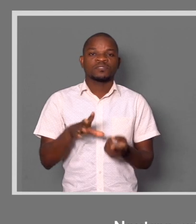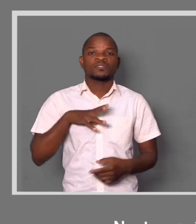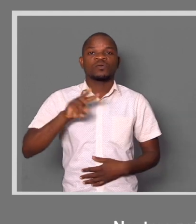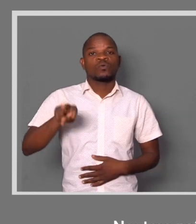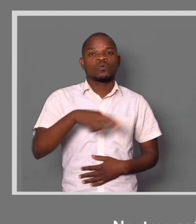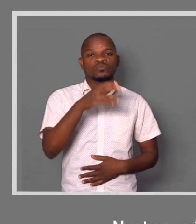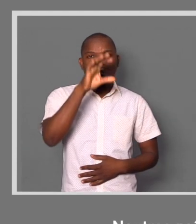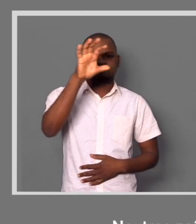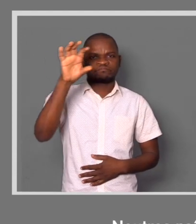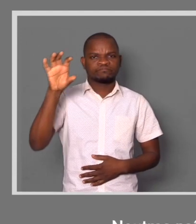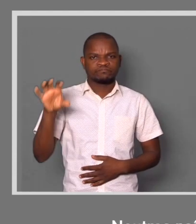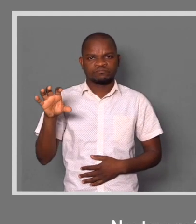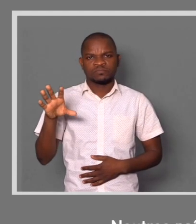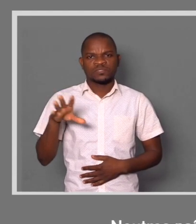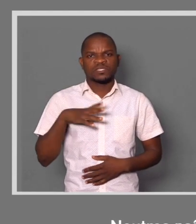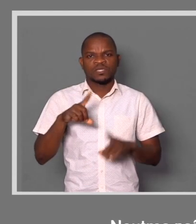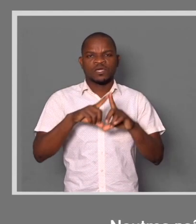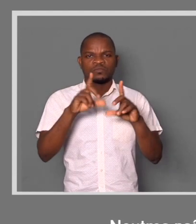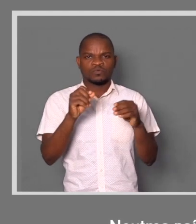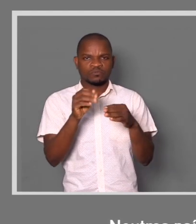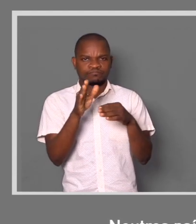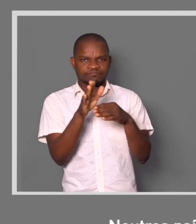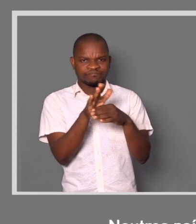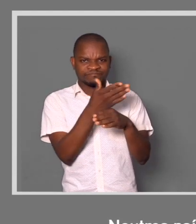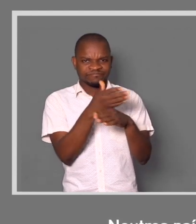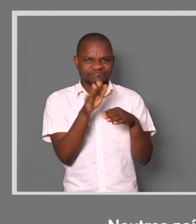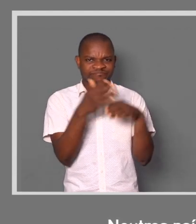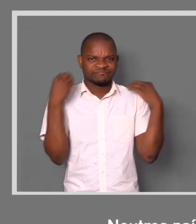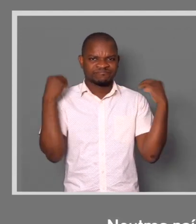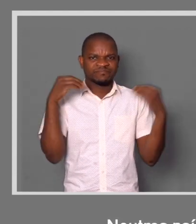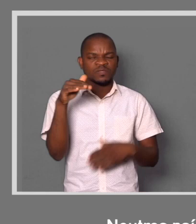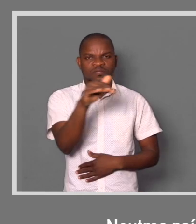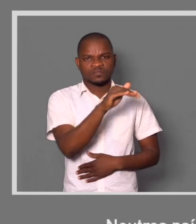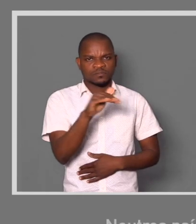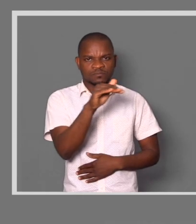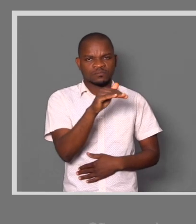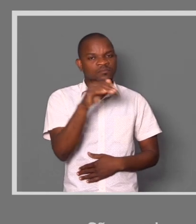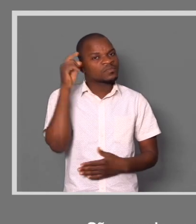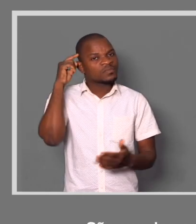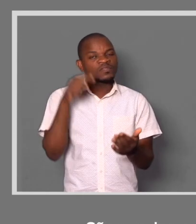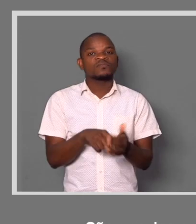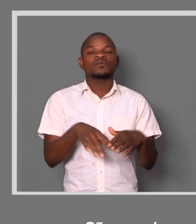países existe um conceito chamado reabilitação baseado na comunidade. São aquelas atividades que...